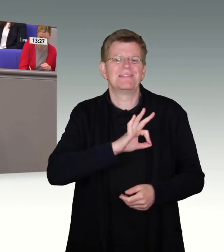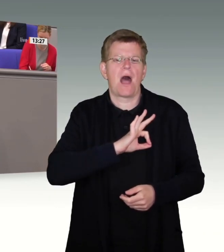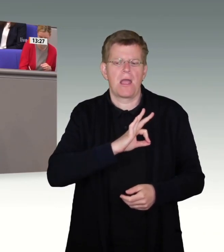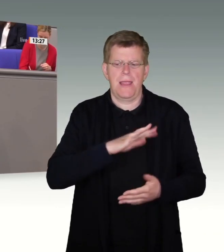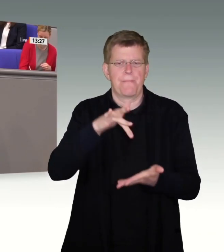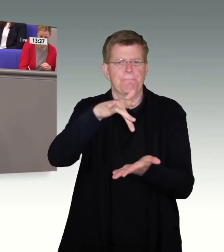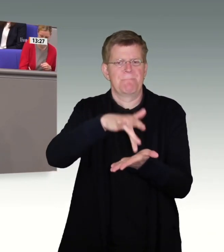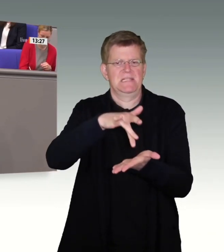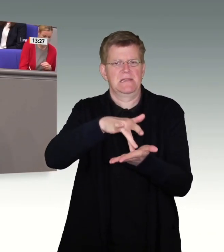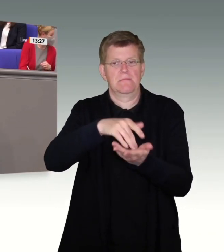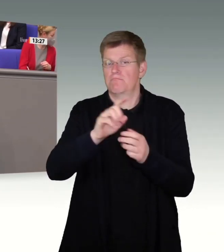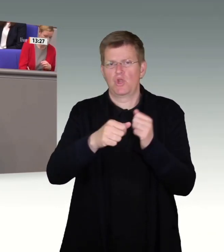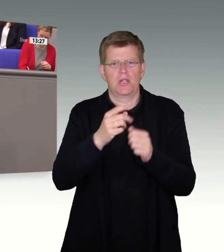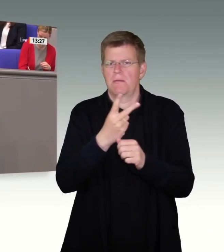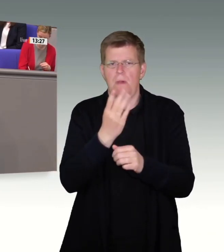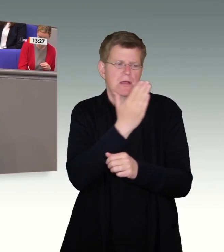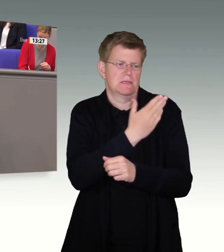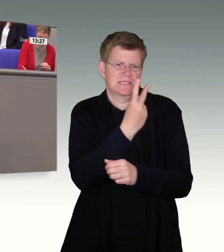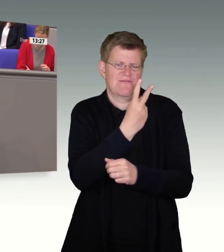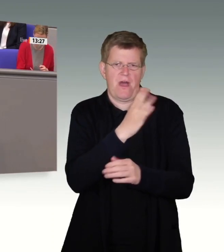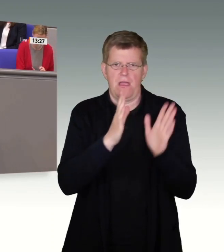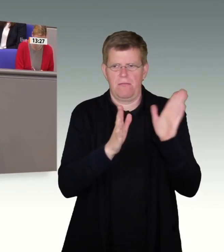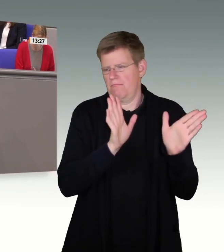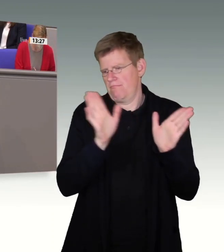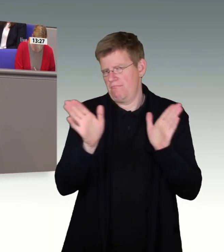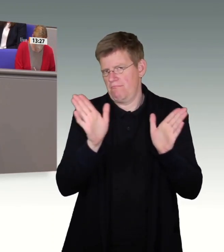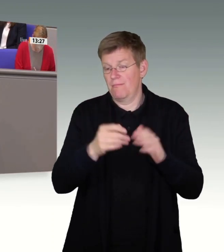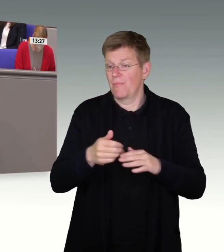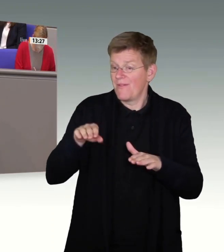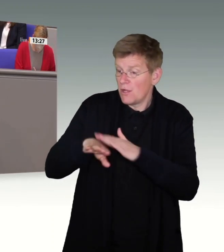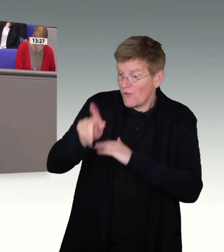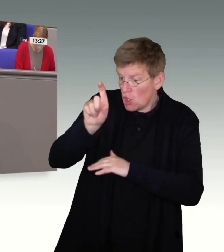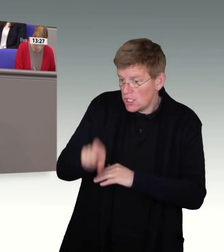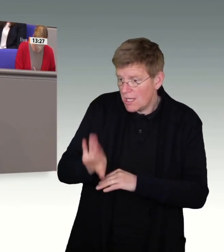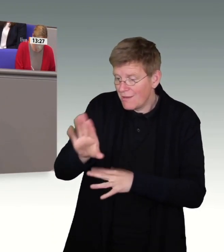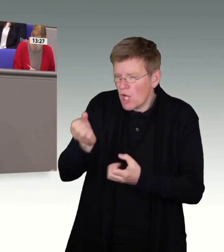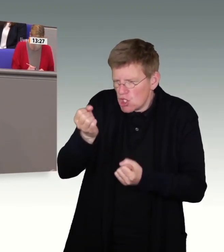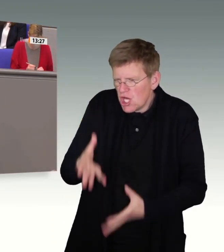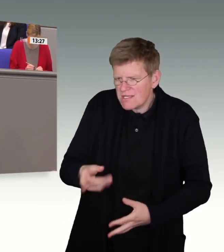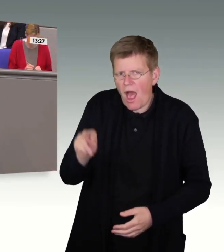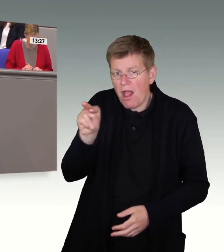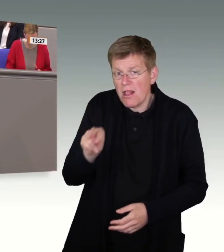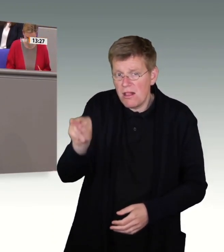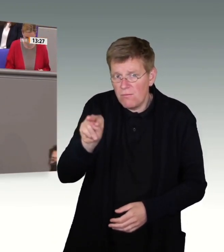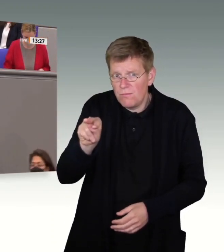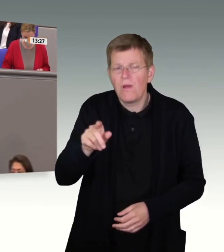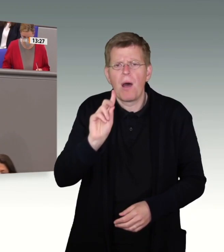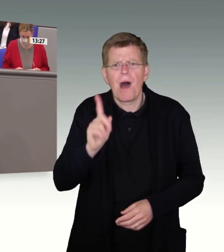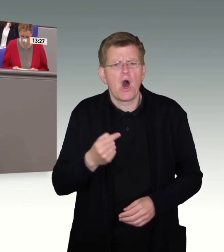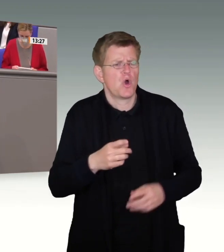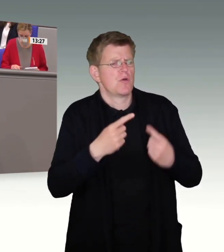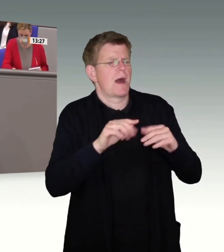Schicksal jedes einzelnen Flüchtlings auf der einen Seite im Blick, auf der anderen Seite aber eben auch die